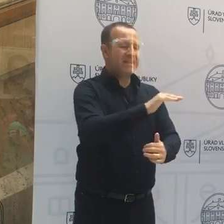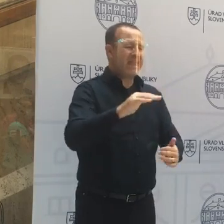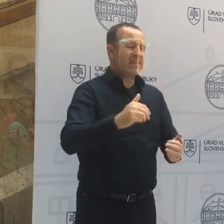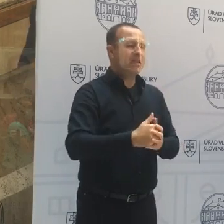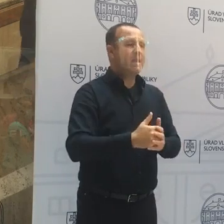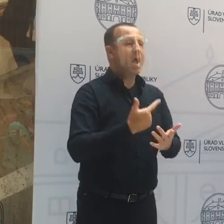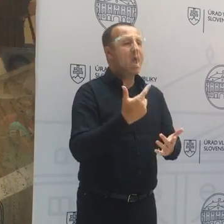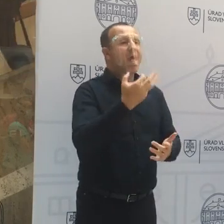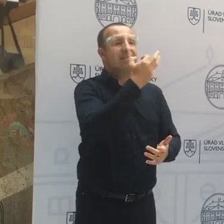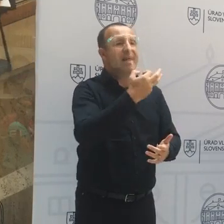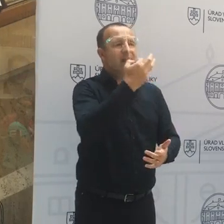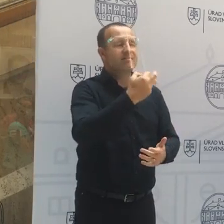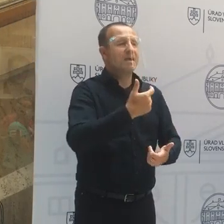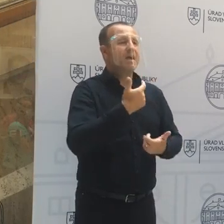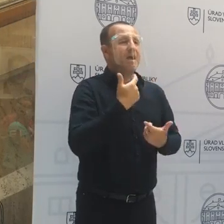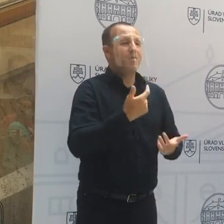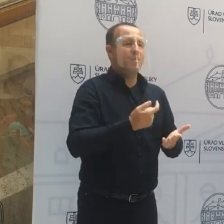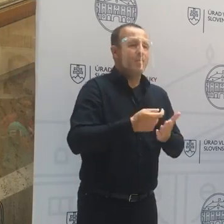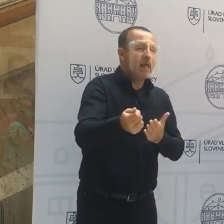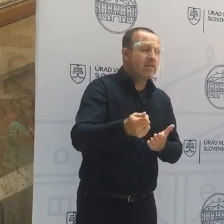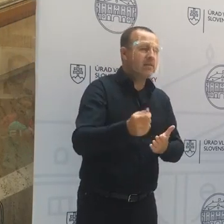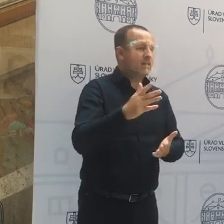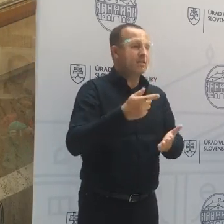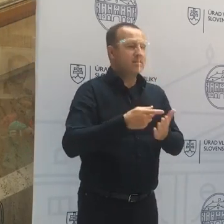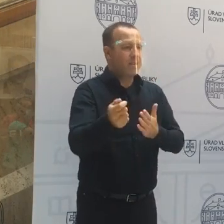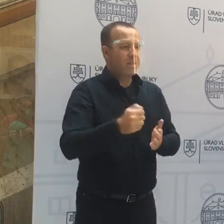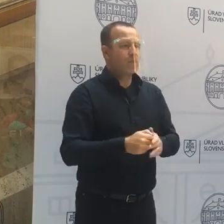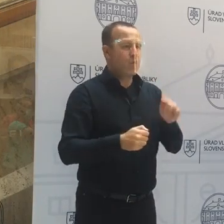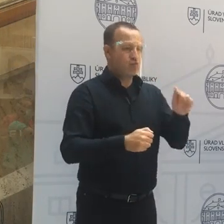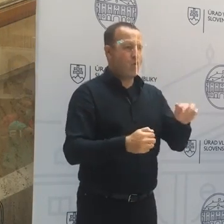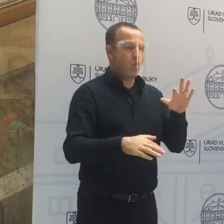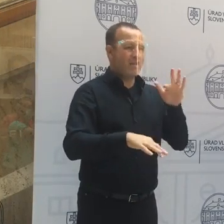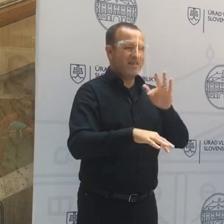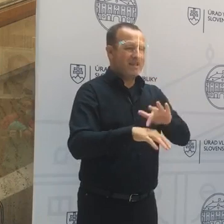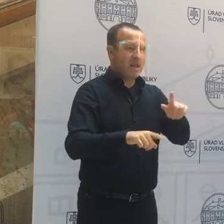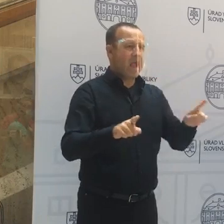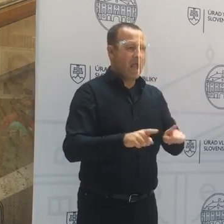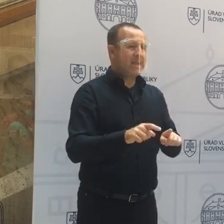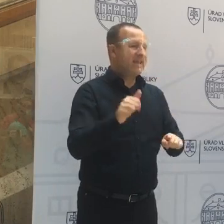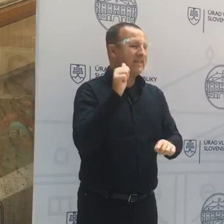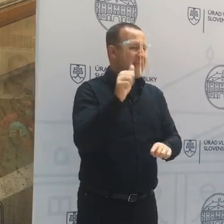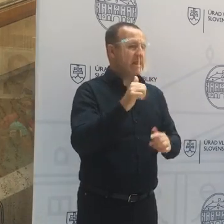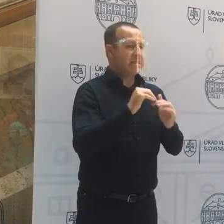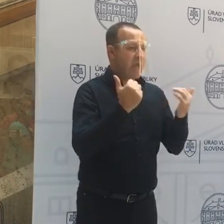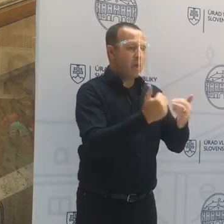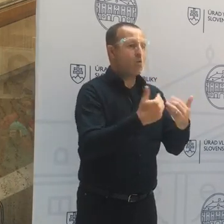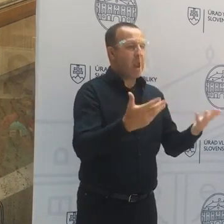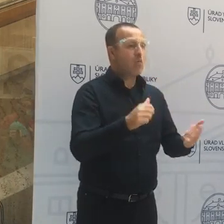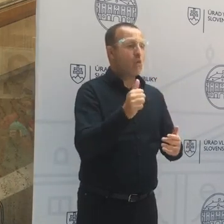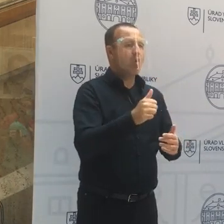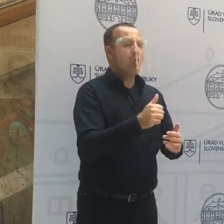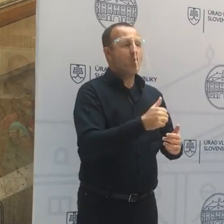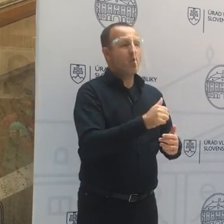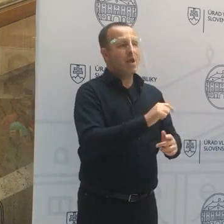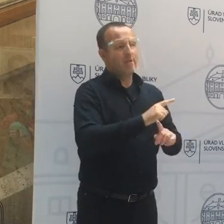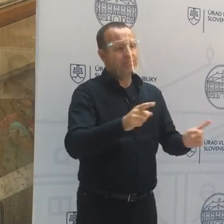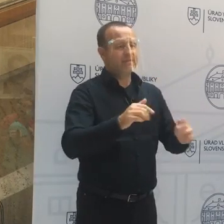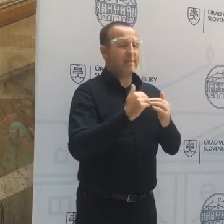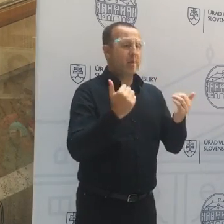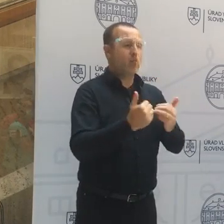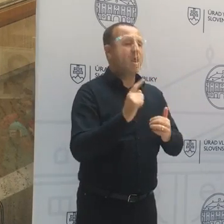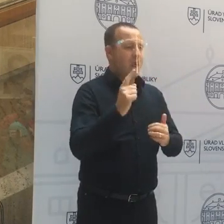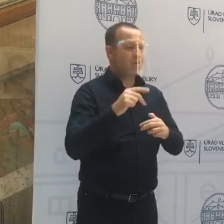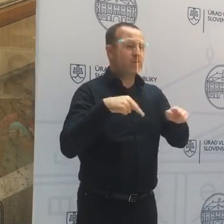Čiže váš postoj k tomu a či sa to má teda týkať aj denných táborov alebo len tých, kam idú. Presne tak. Áno, diskutujeme o tom aj s pánom ministrom